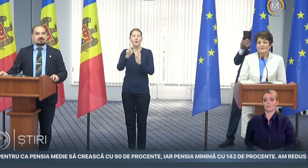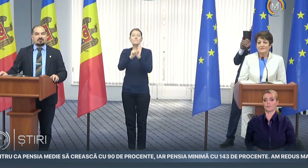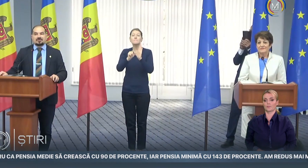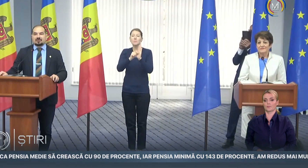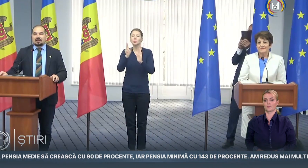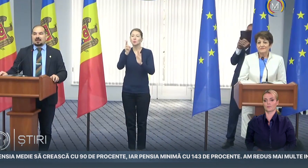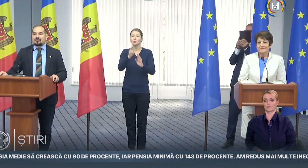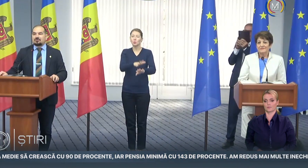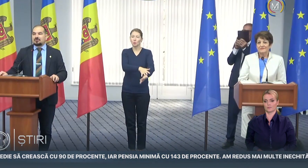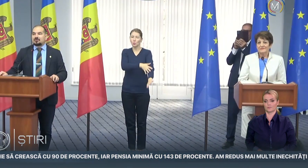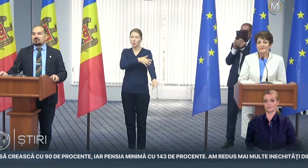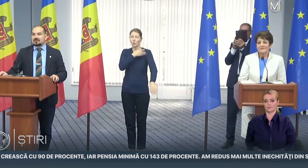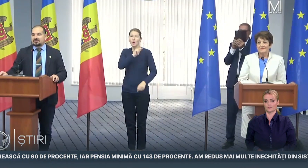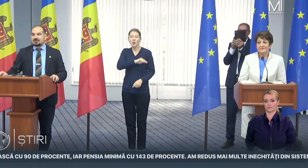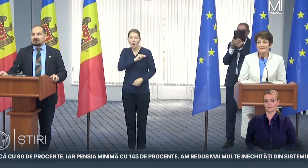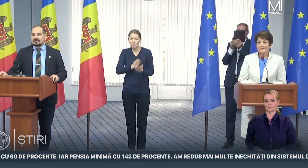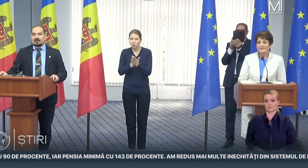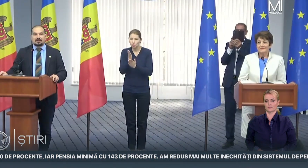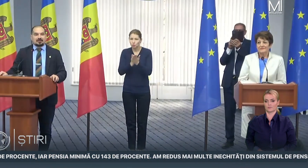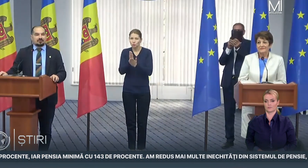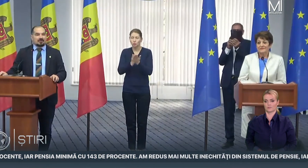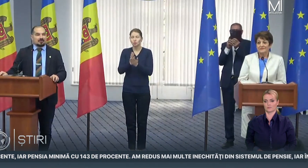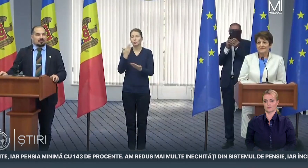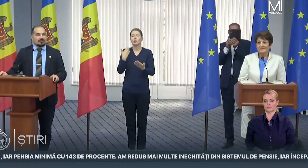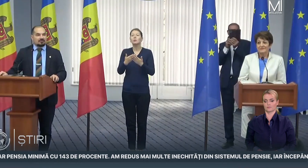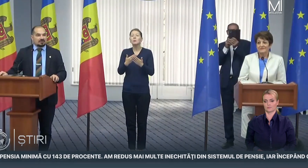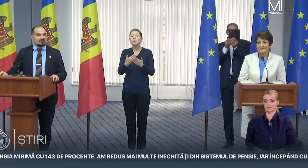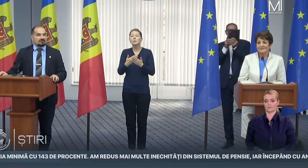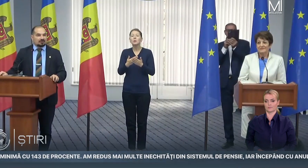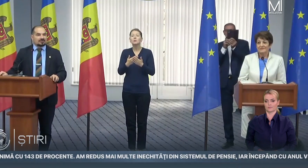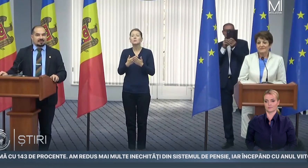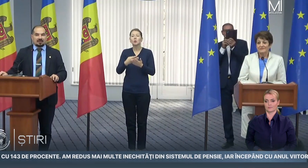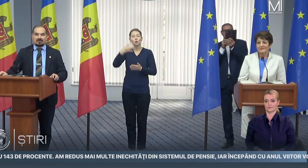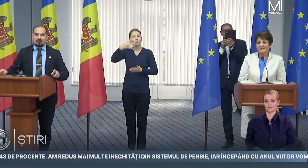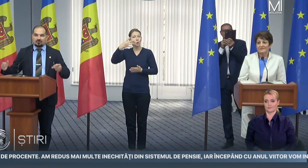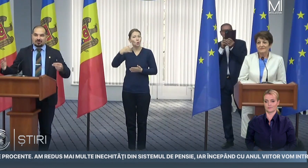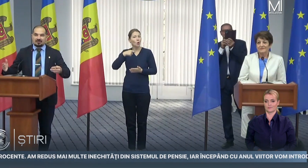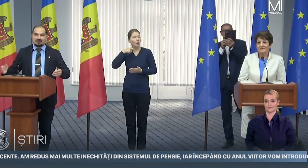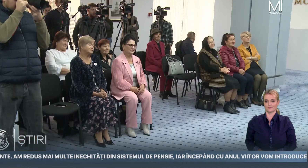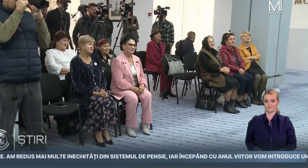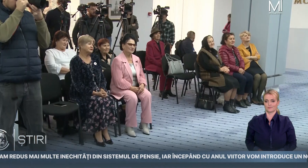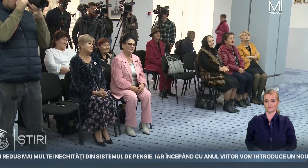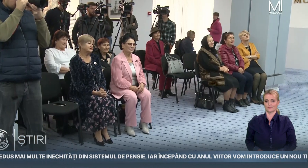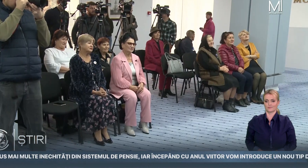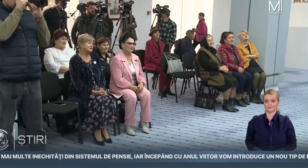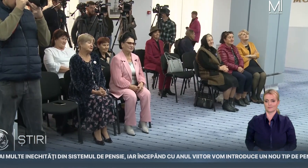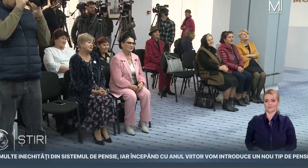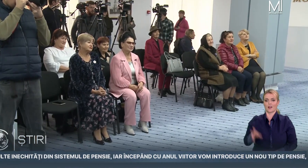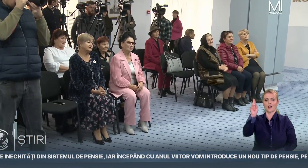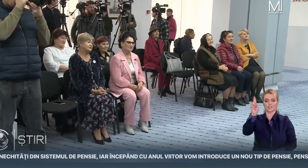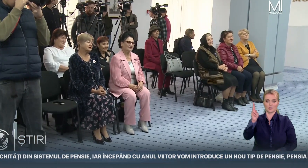pentru acei pensionari care au un stagiu de cotizare de cel puțin 40 de ani, deci au muncit întreaga